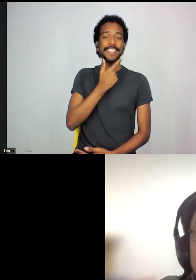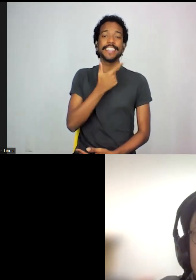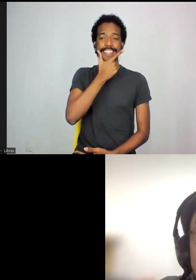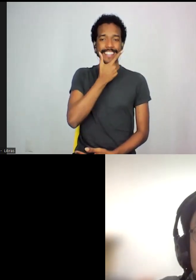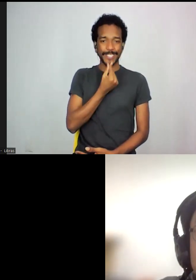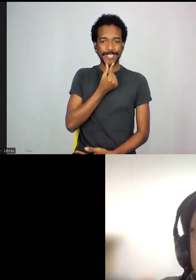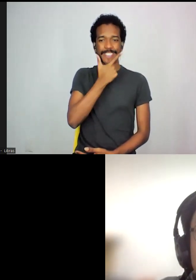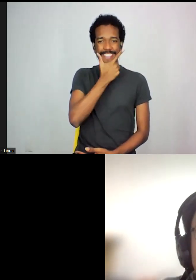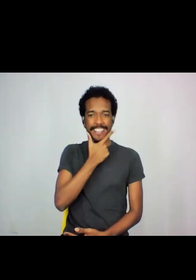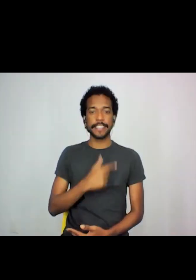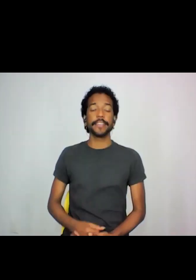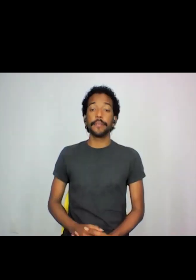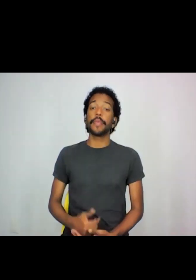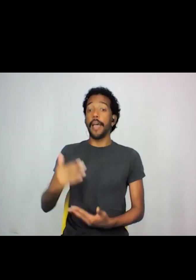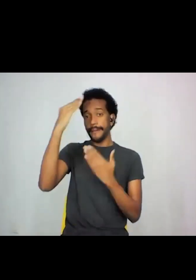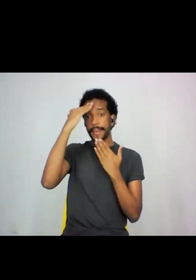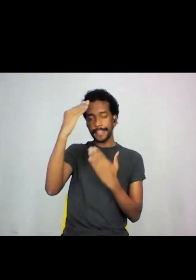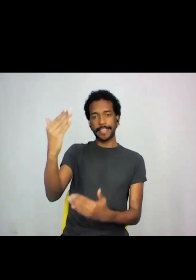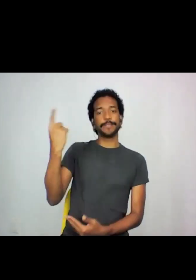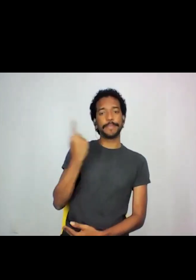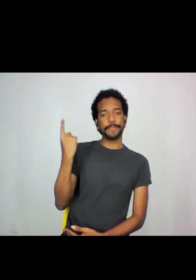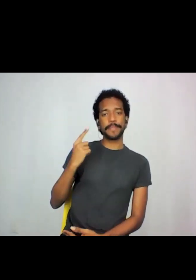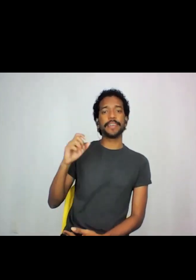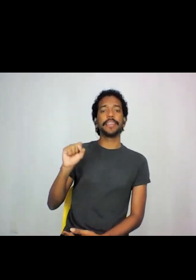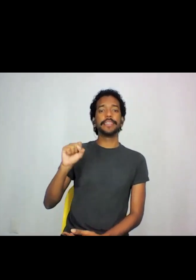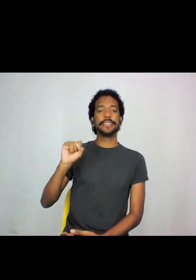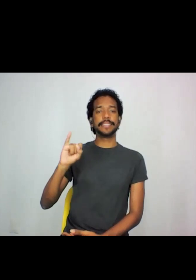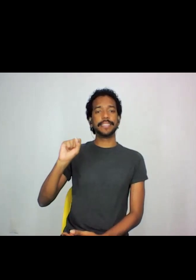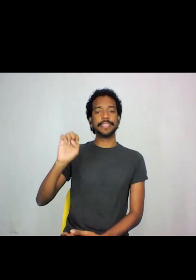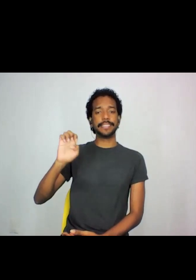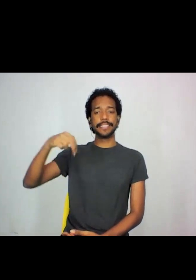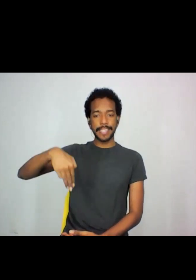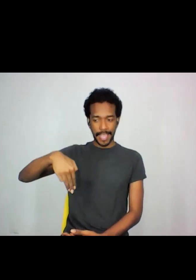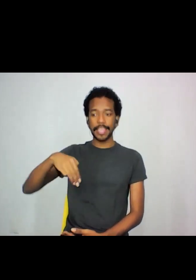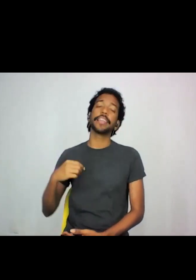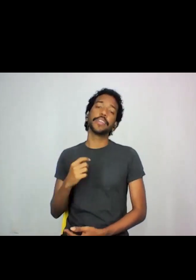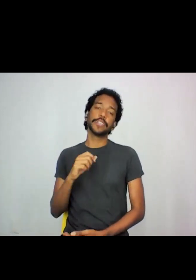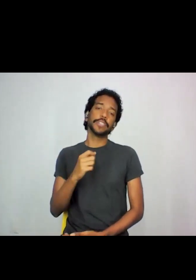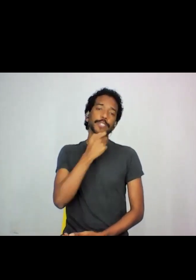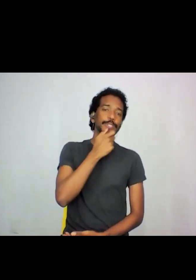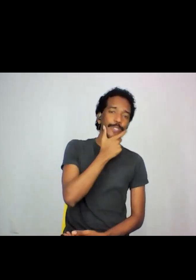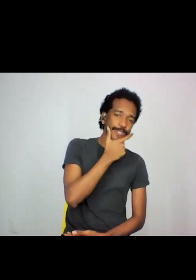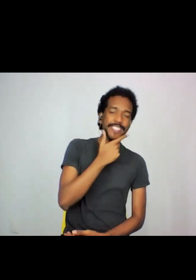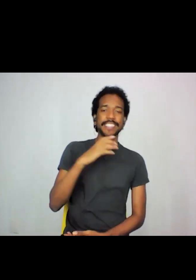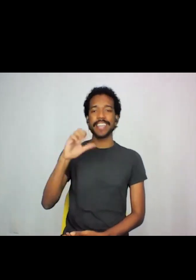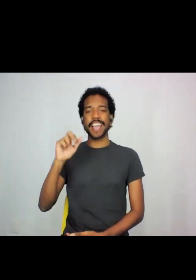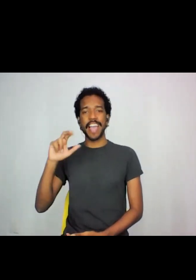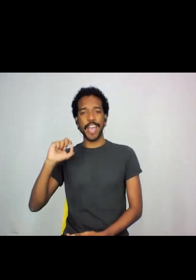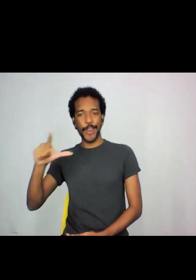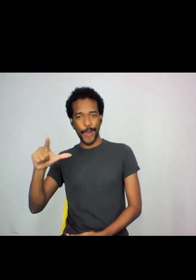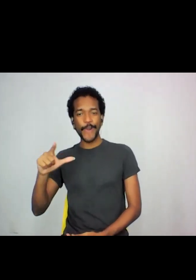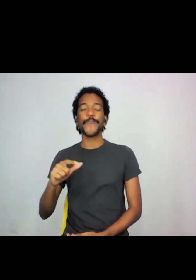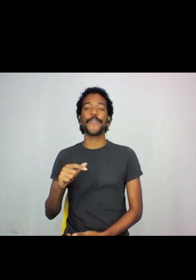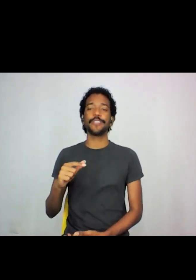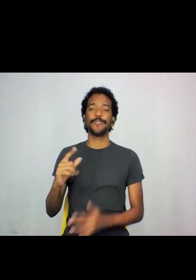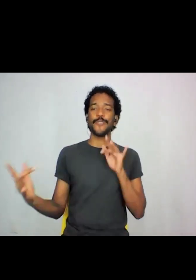Agradeço primeiramente ao Cizem, a Khan, a Suzy e a Karol, que entraram em contato comigo,